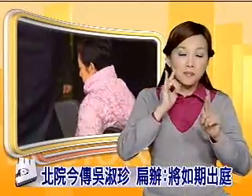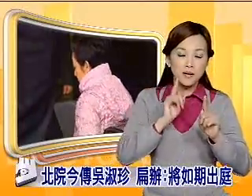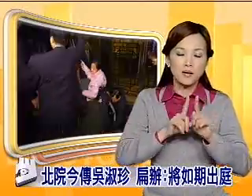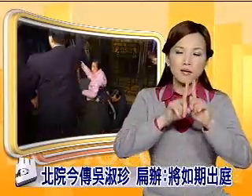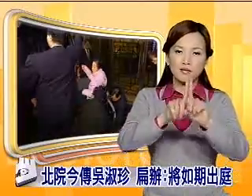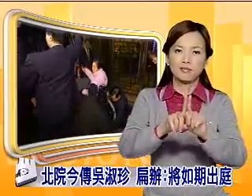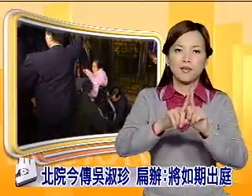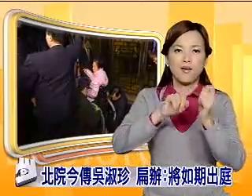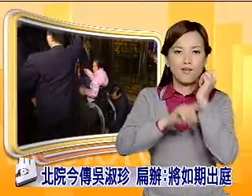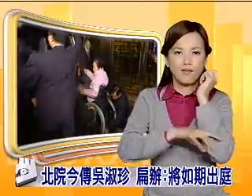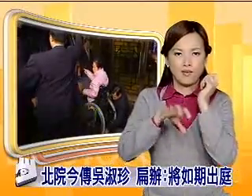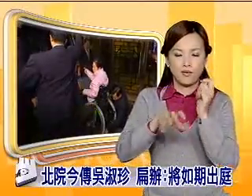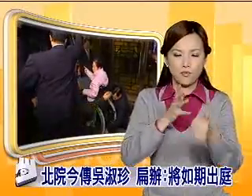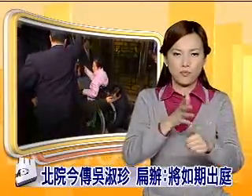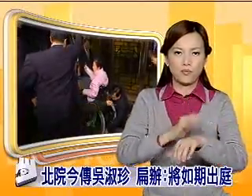忠来陪同出庭